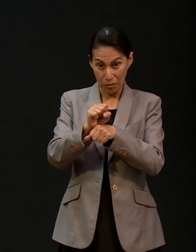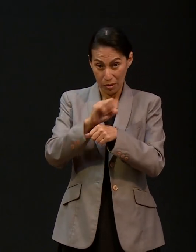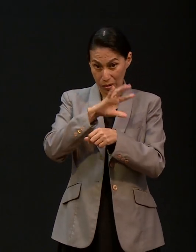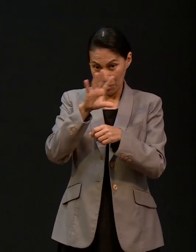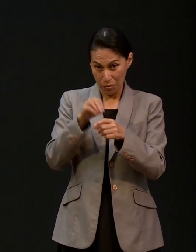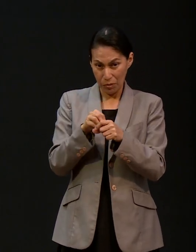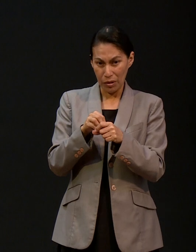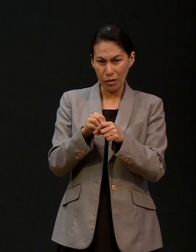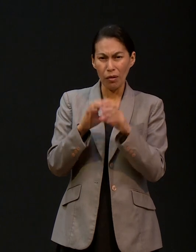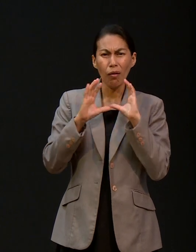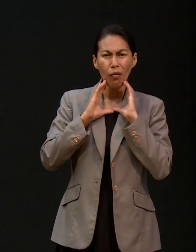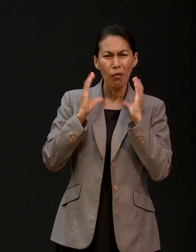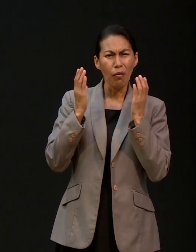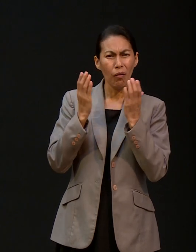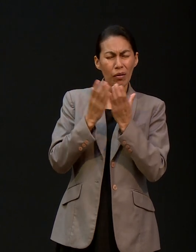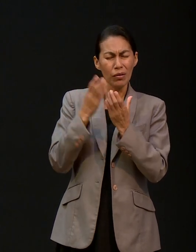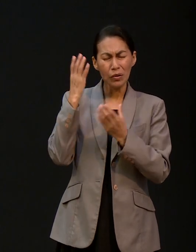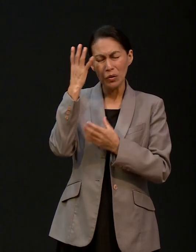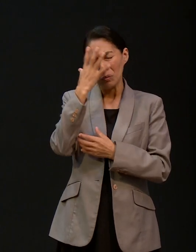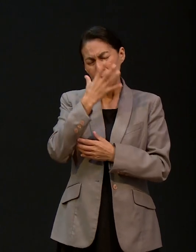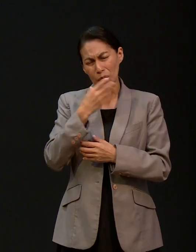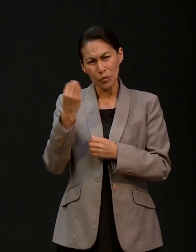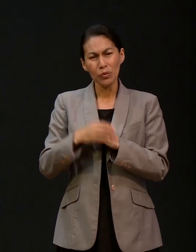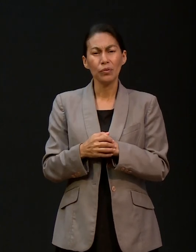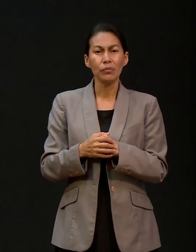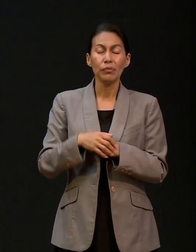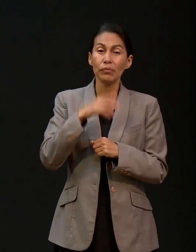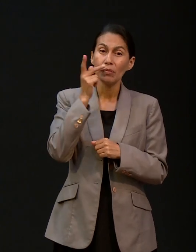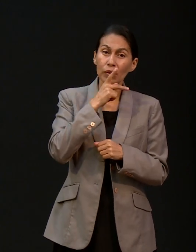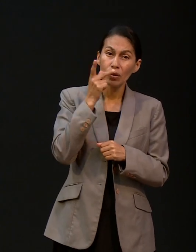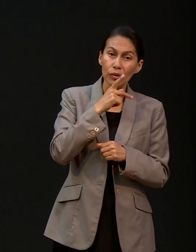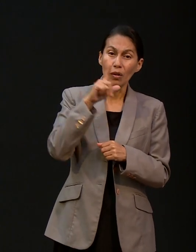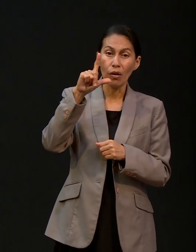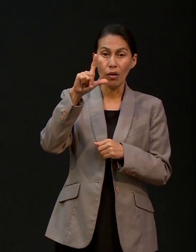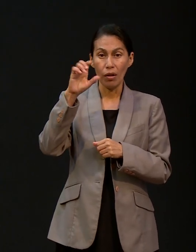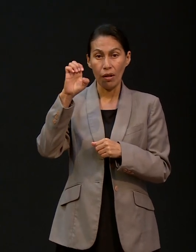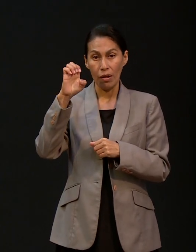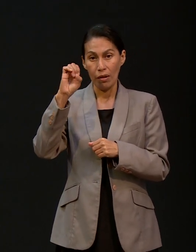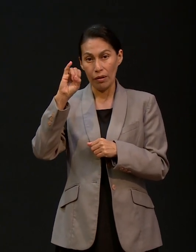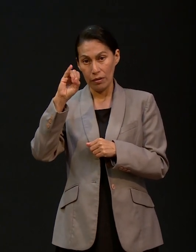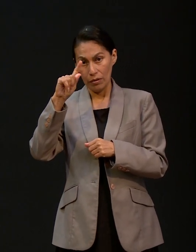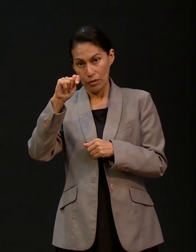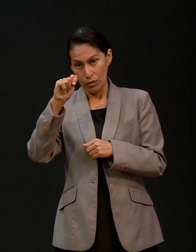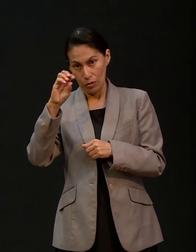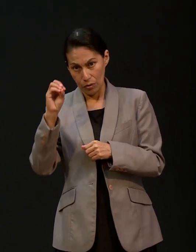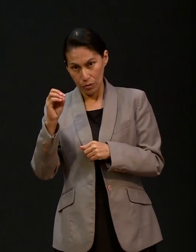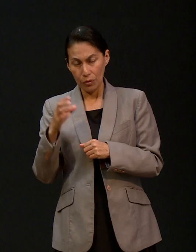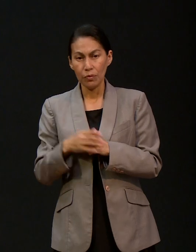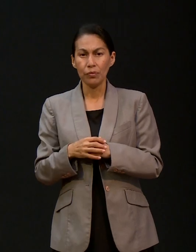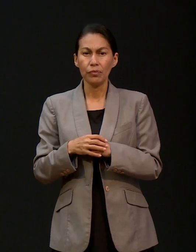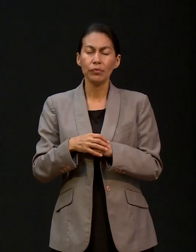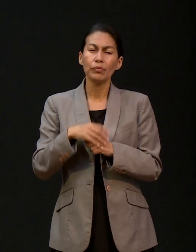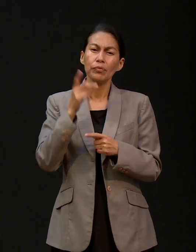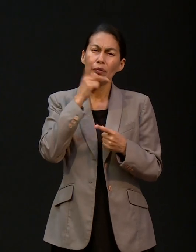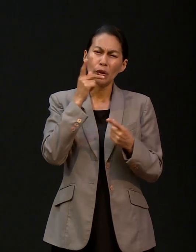semana completa. congreso. Era un congreso, sí. Estuvo el pastor Leito, estuvo el pastor